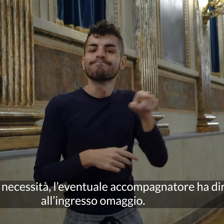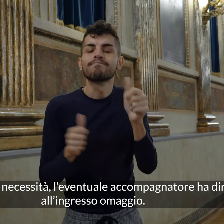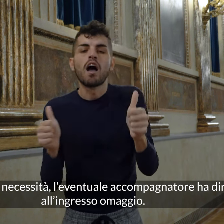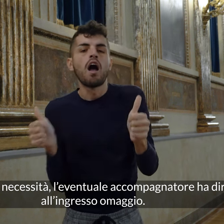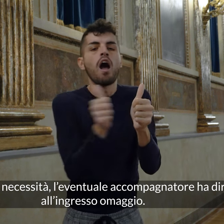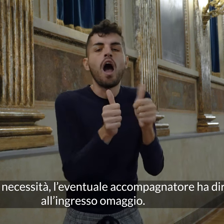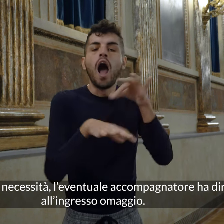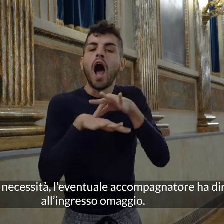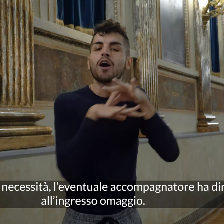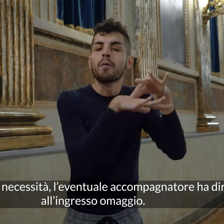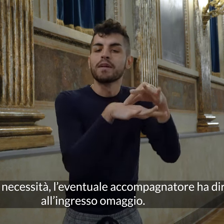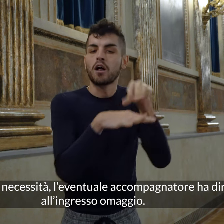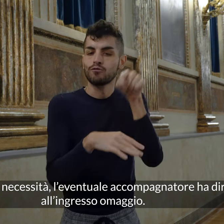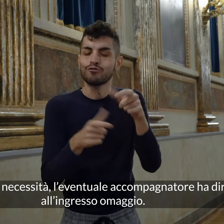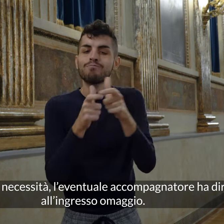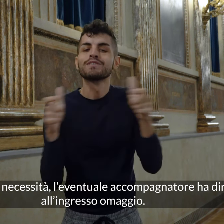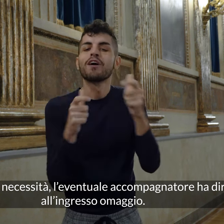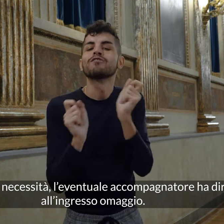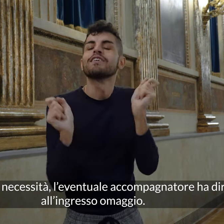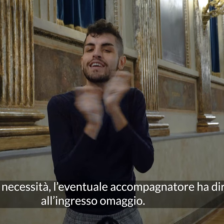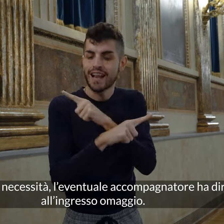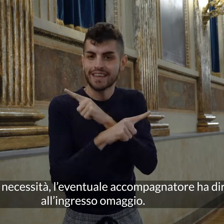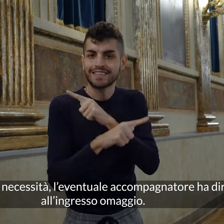'eventuale accompagnatore ha diritto all'ingresso omaggio.